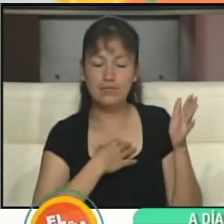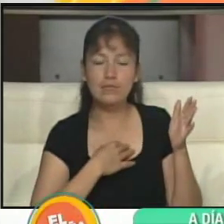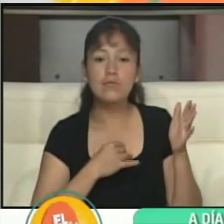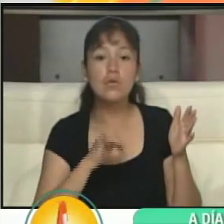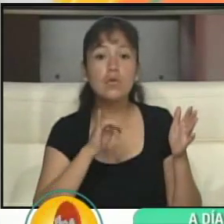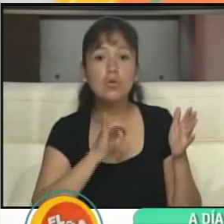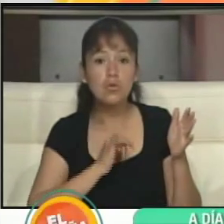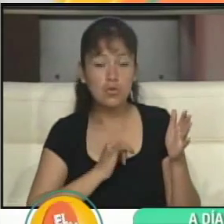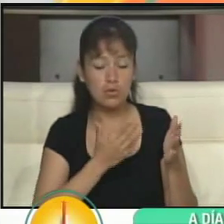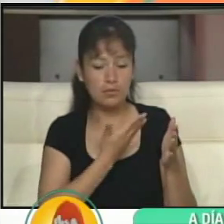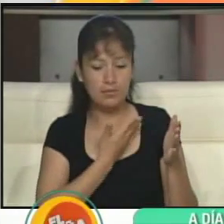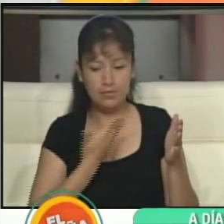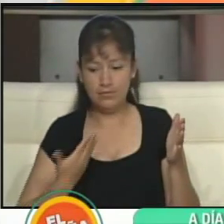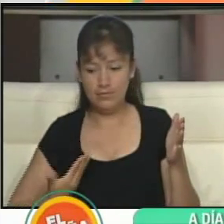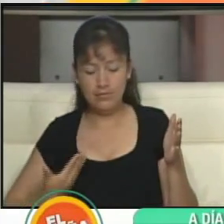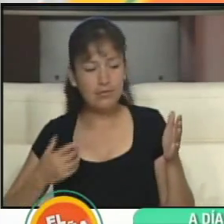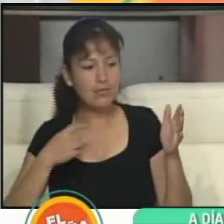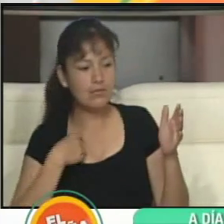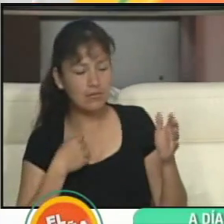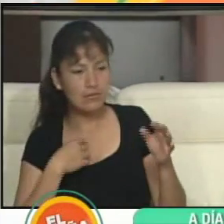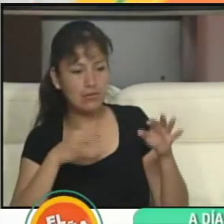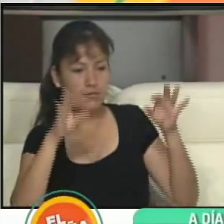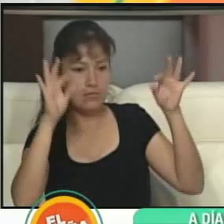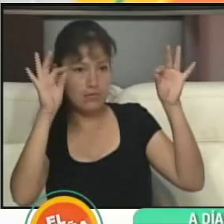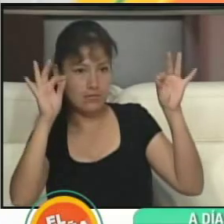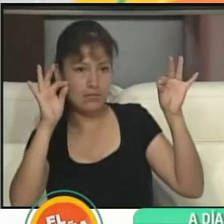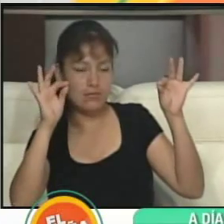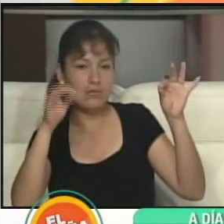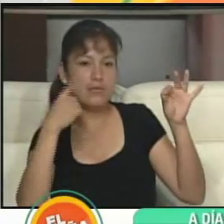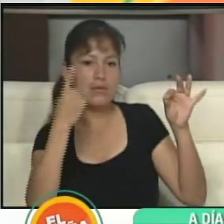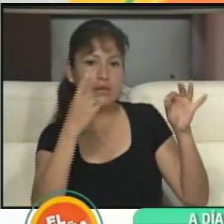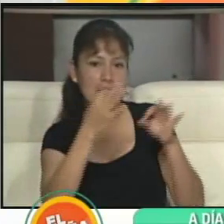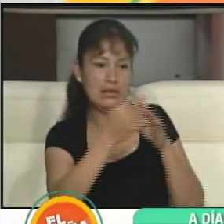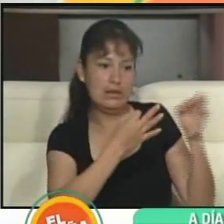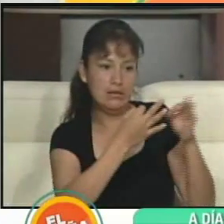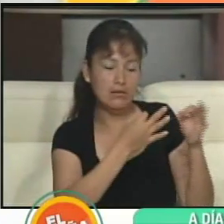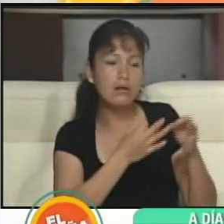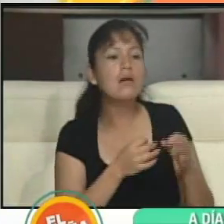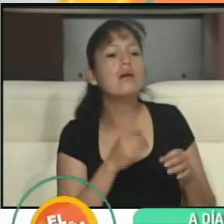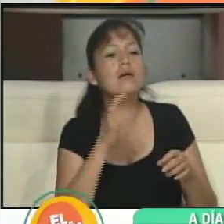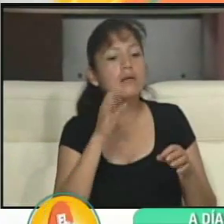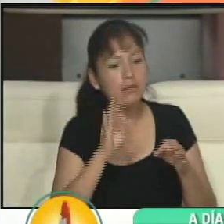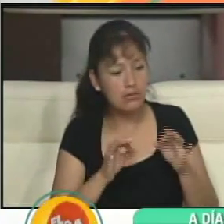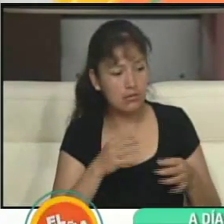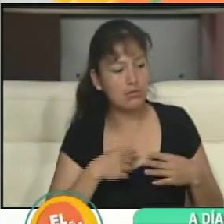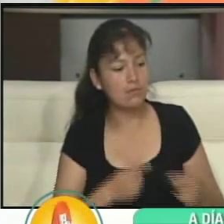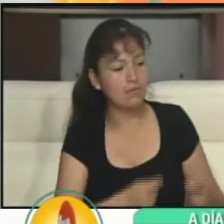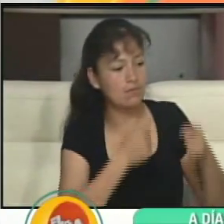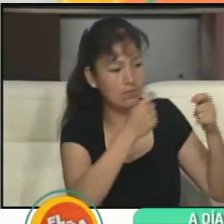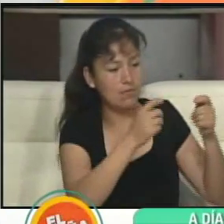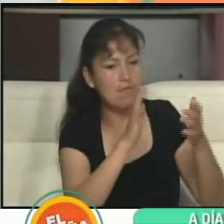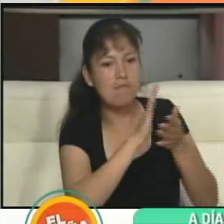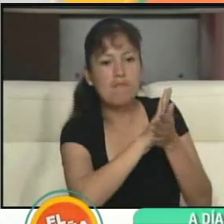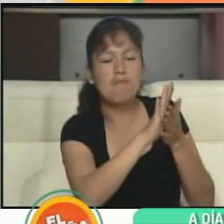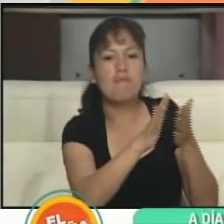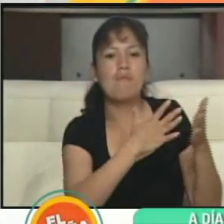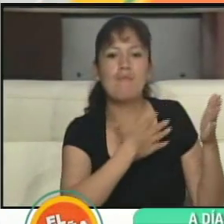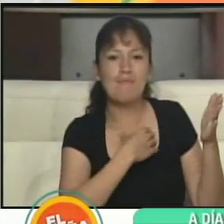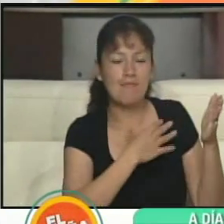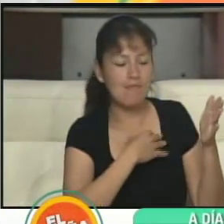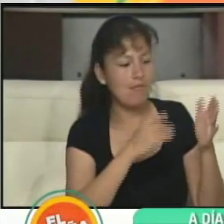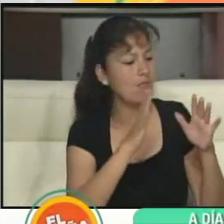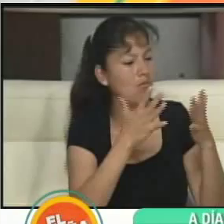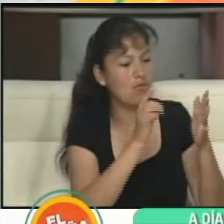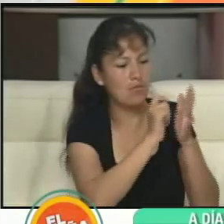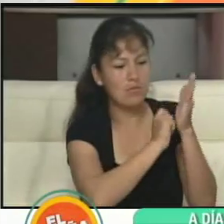presidente tengo que agarrar lo que es la parte superior y decirle, ¿no? Como usted puede ver, señor elector, le hago entrega de una papeleta totalmente en blanco y libre